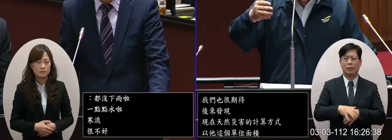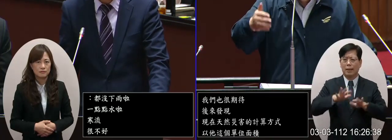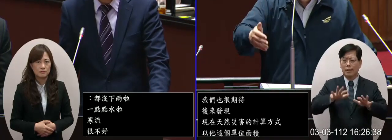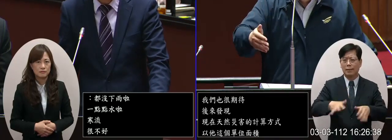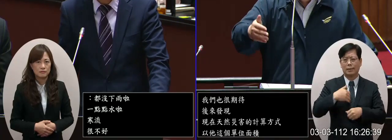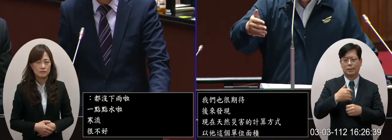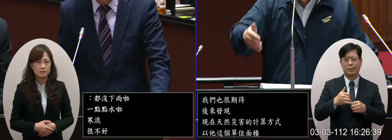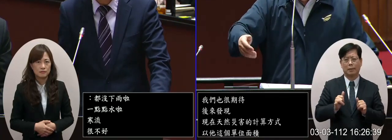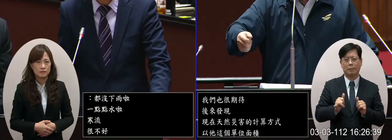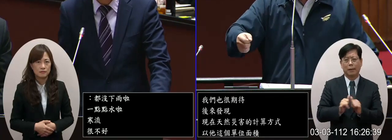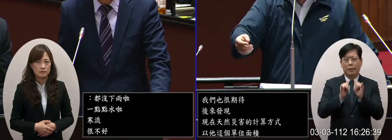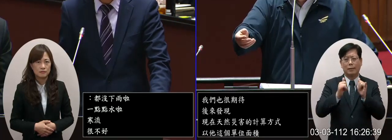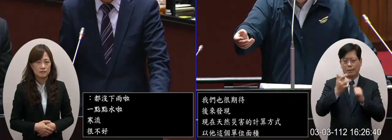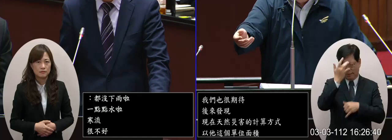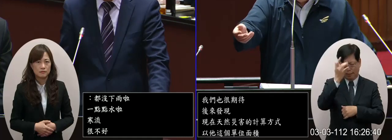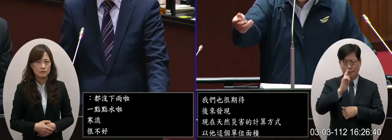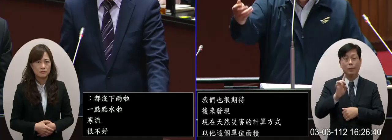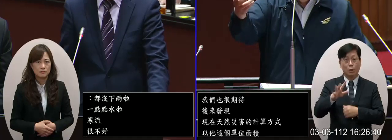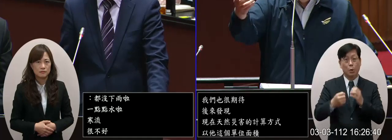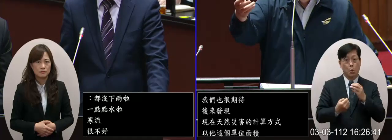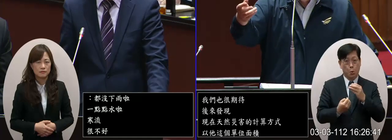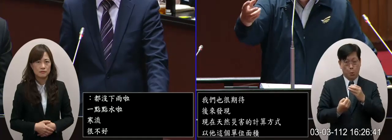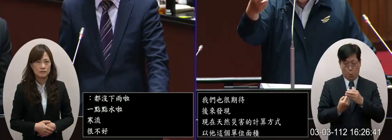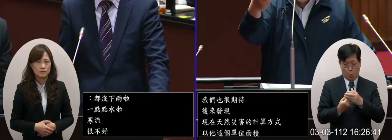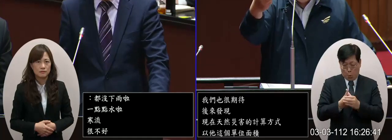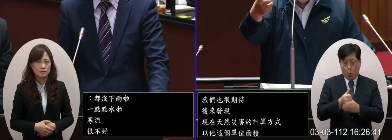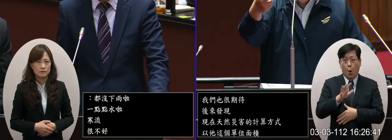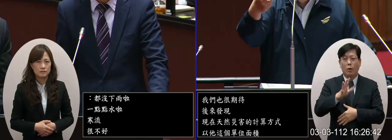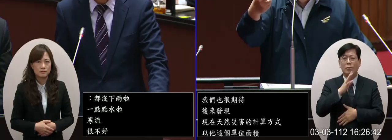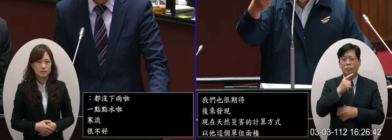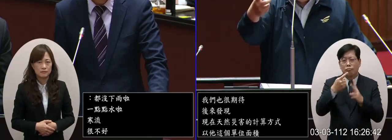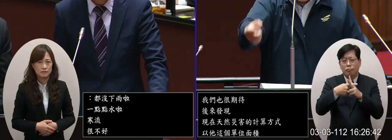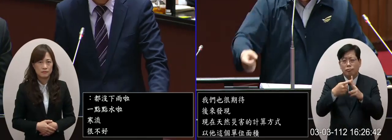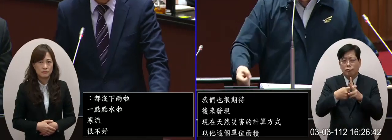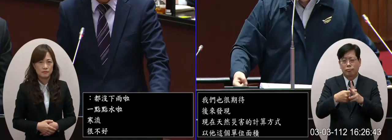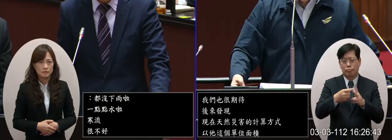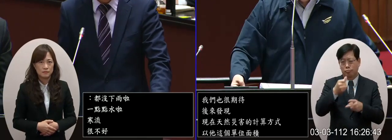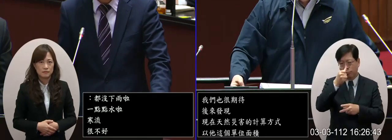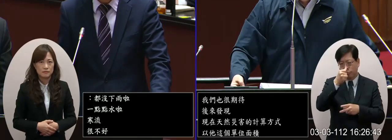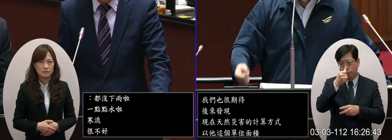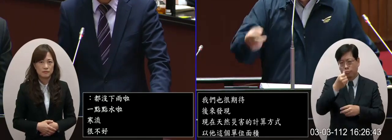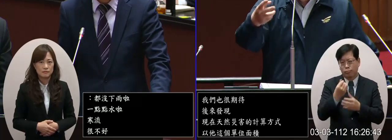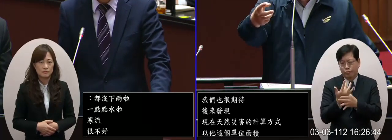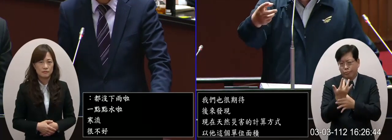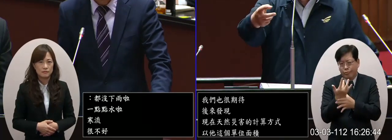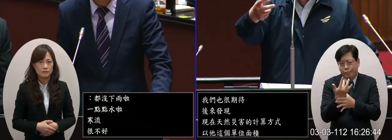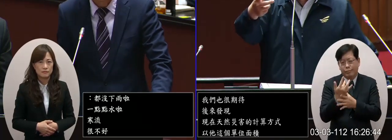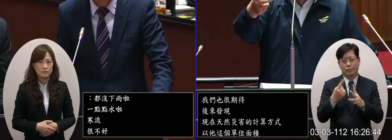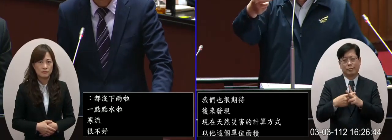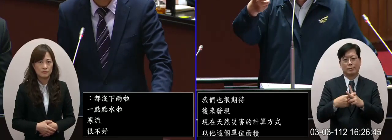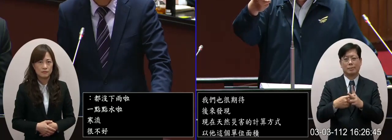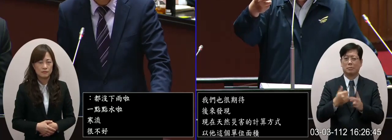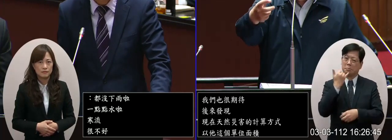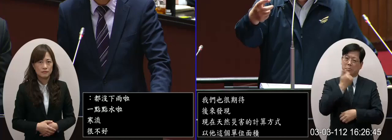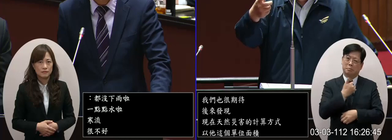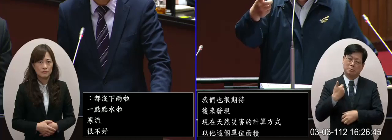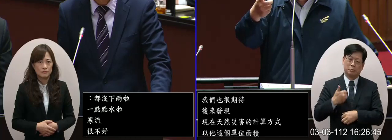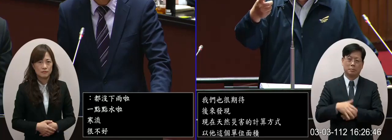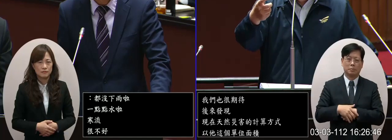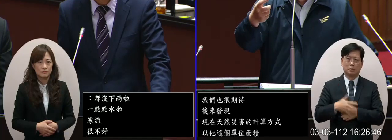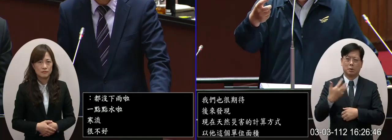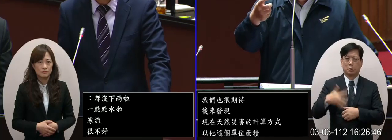現在比較矛盾的就是說它也是有發出來只是它比較小的比較小豬比較小豬因為它可能就是